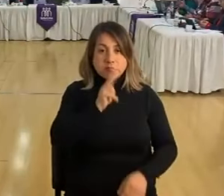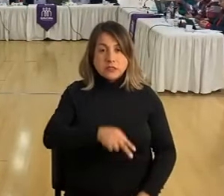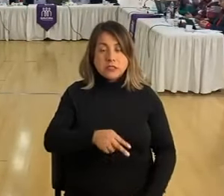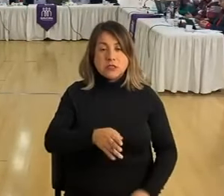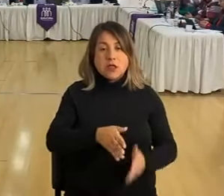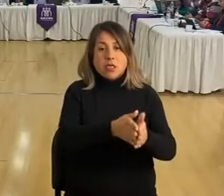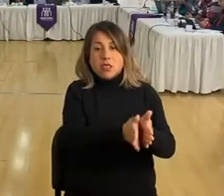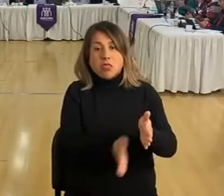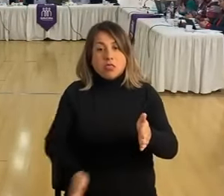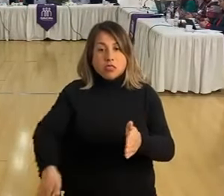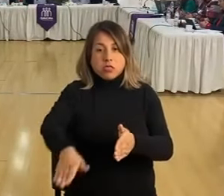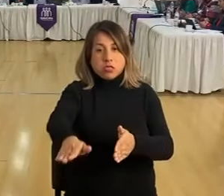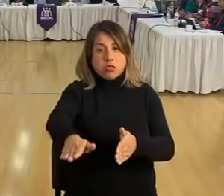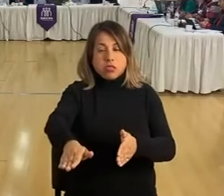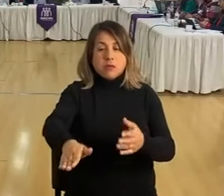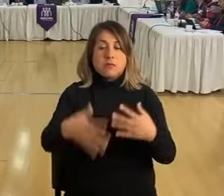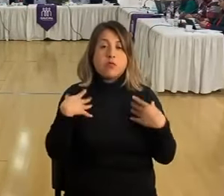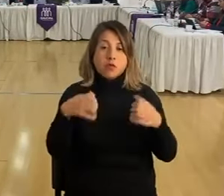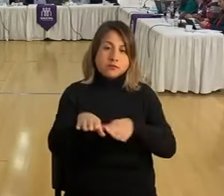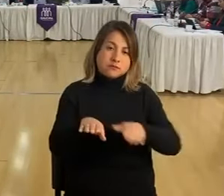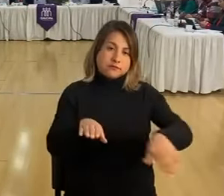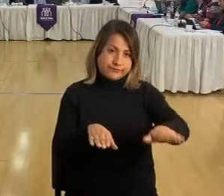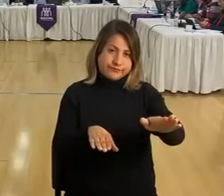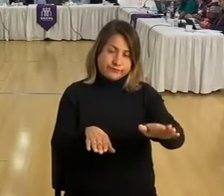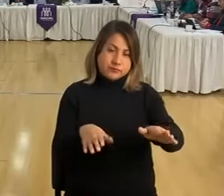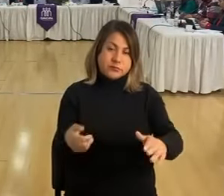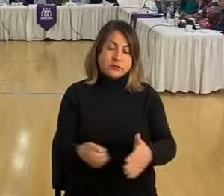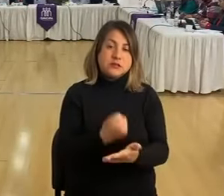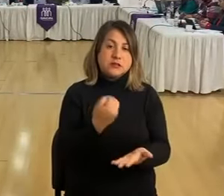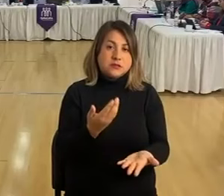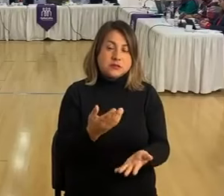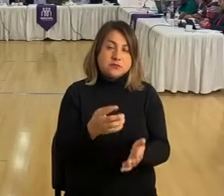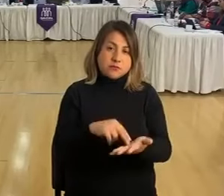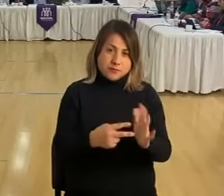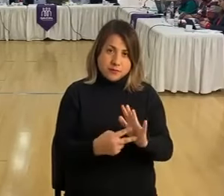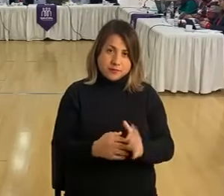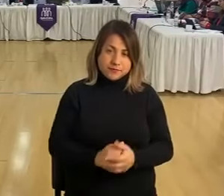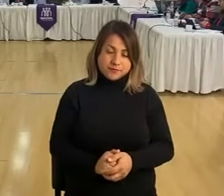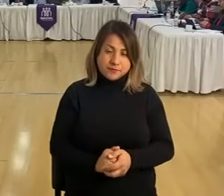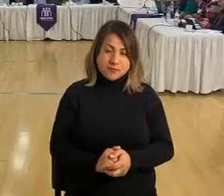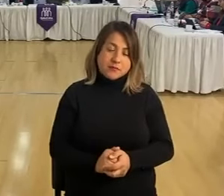desvío, de alguna forma tome la otra vía, y pueda ocasionar algún accidente.